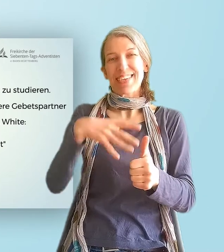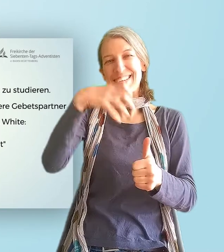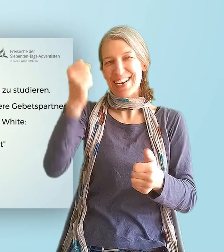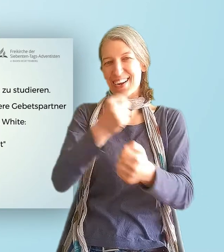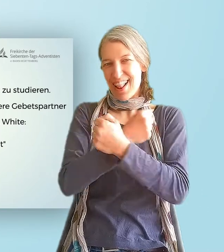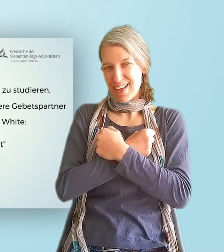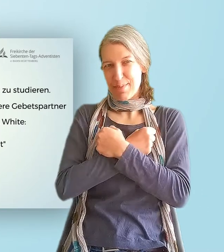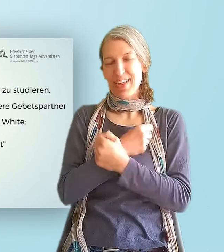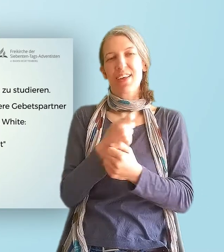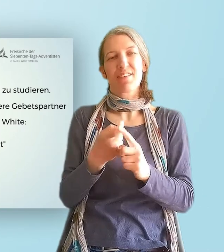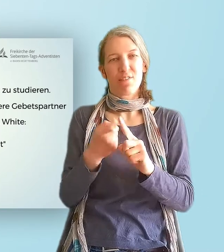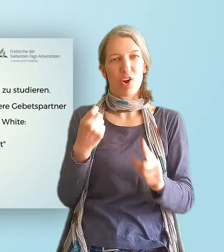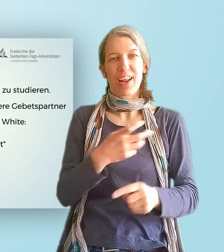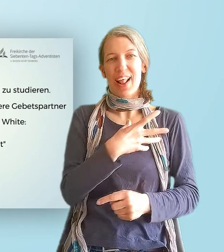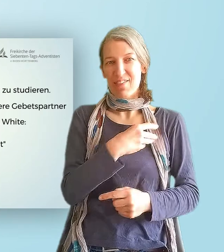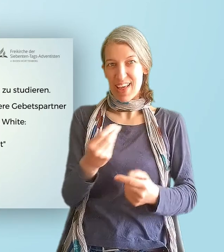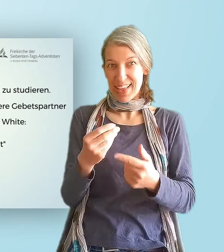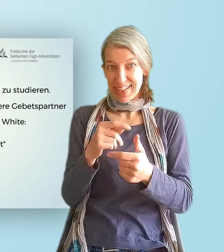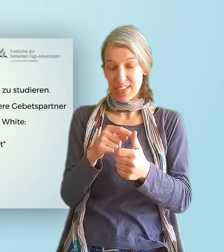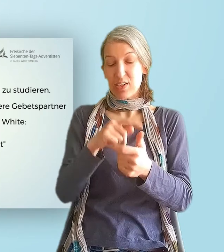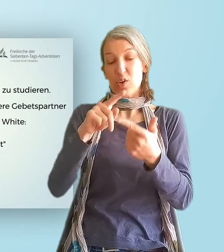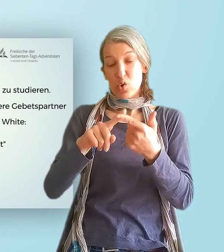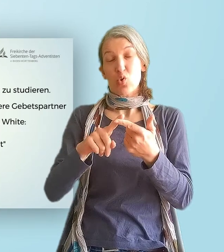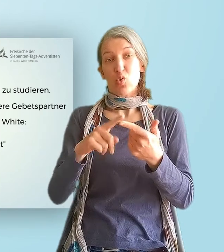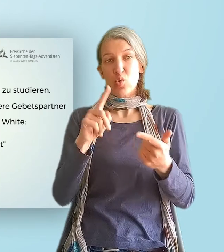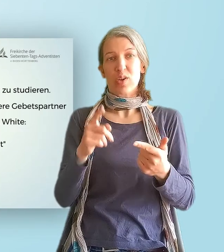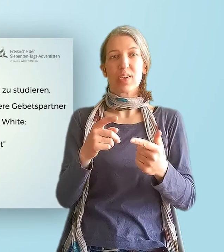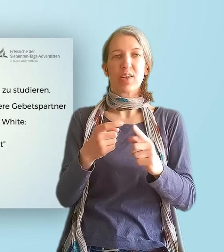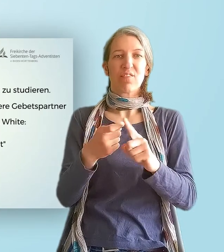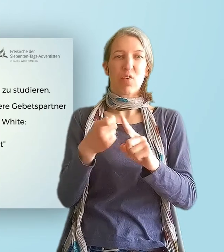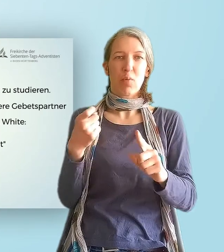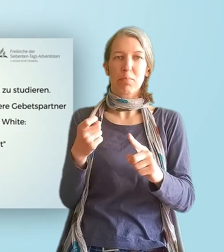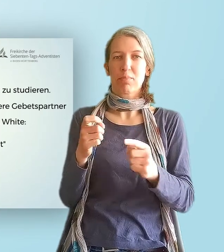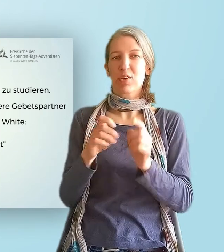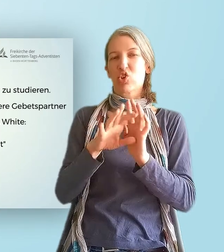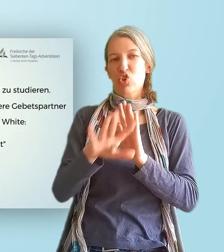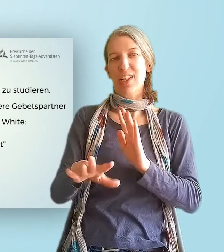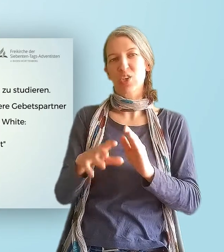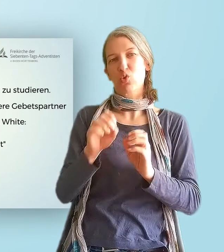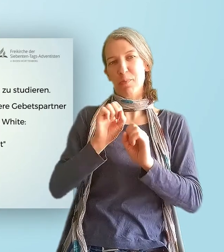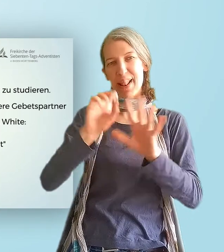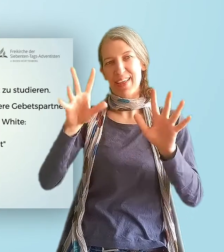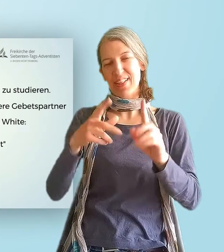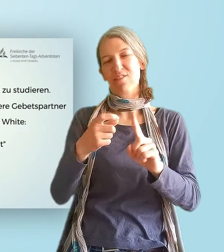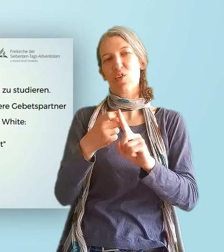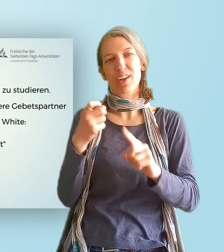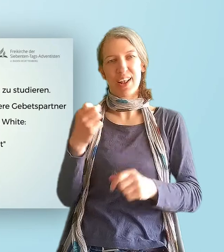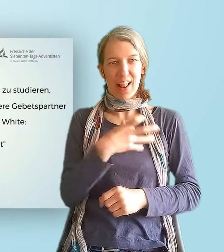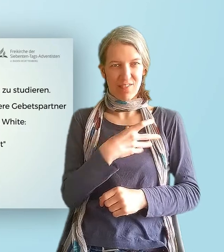das Buch Vom Schatten zum Licht, auch von Ellen White. Diese zwei Bücher glaube ich, dass sie besonders für unsere